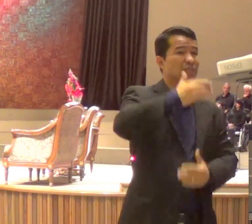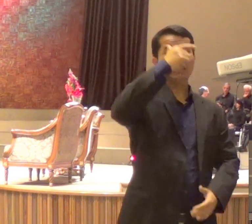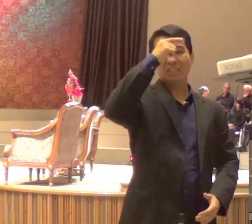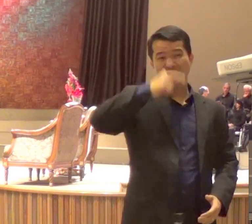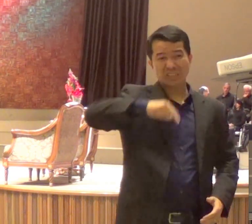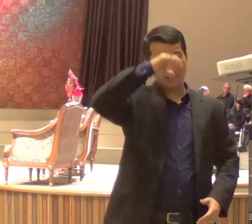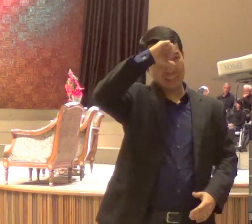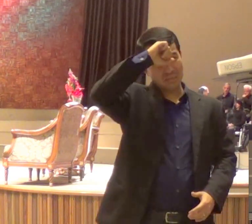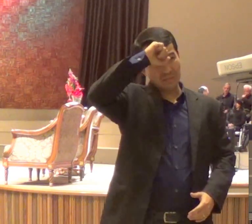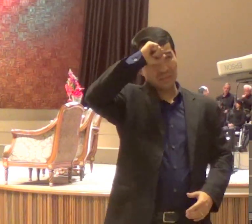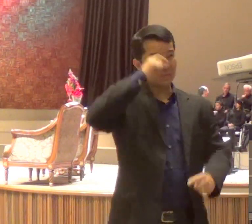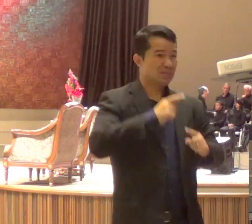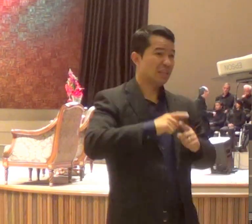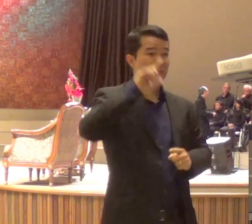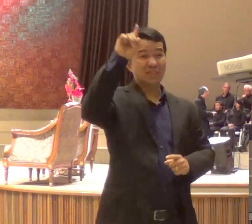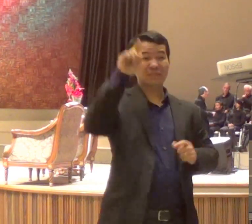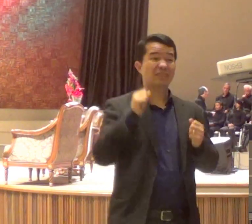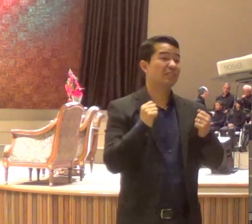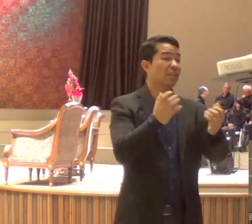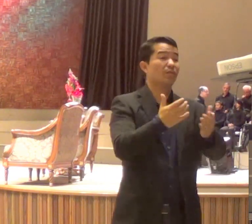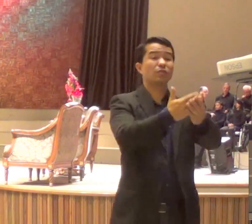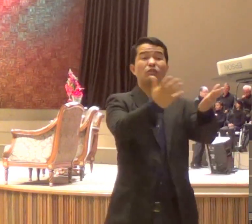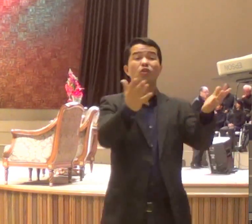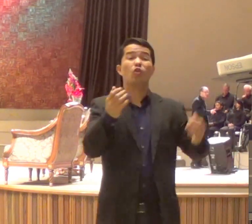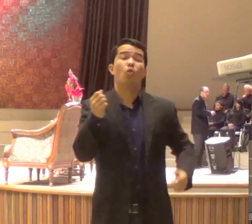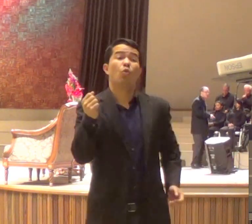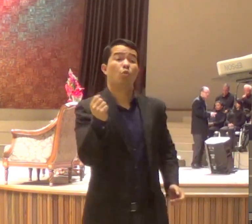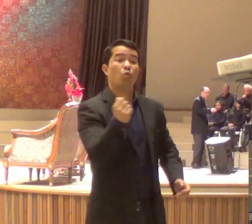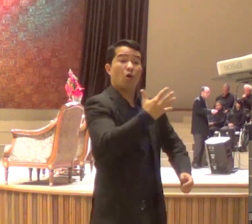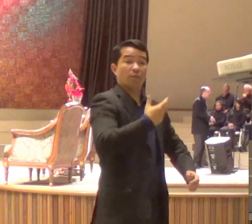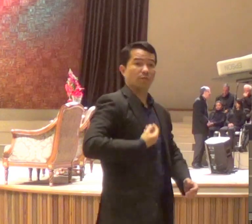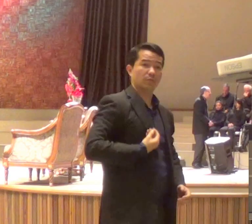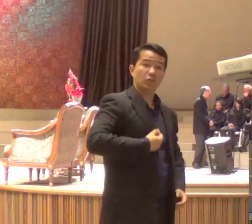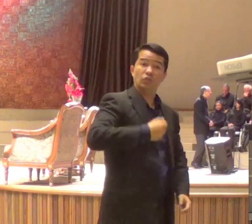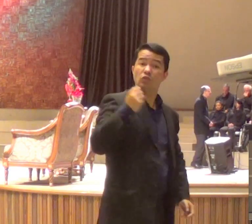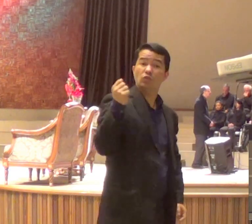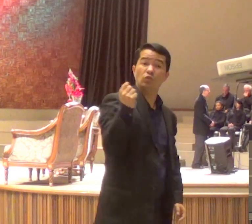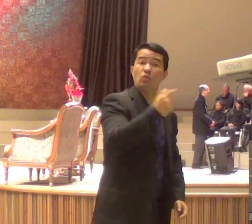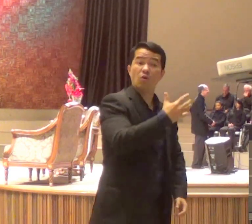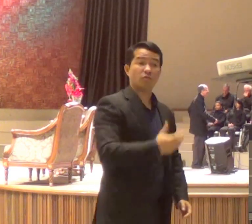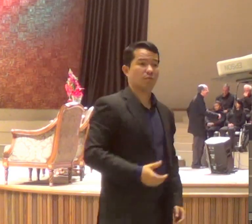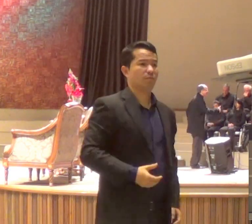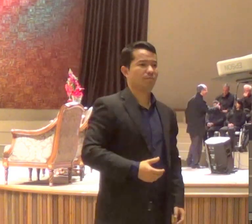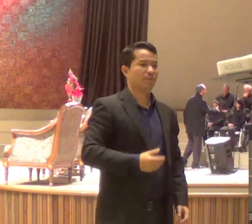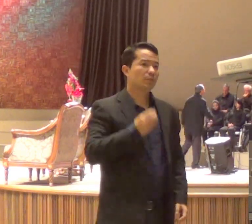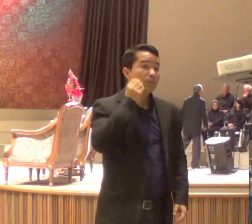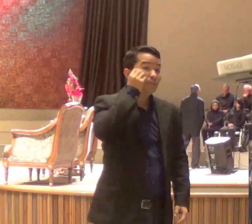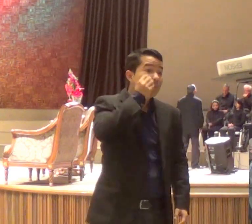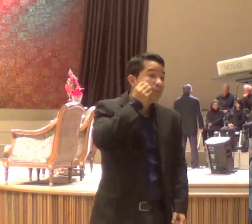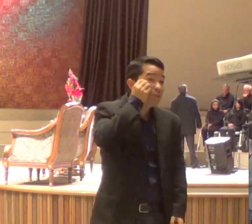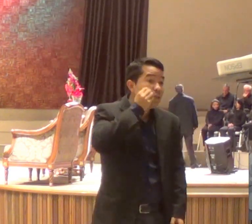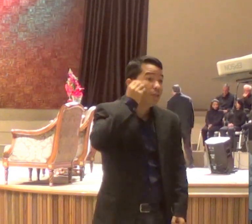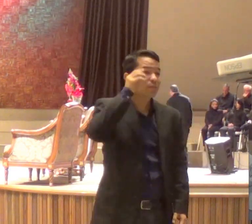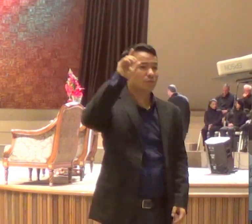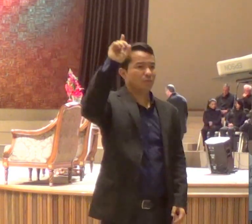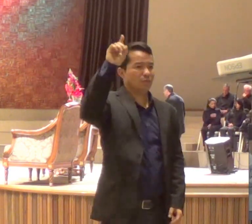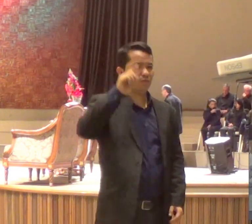novas oportunidades, para viver a fé, por isso, eu queria convidar você, que crê em Jesus, que um dia, já